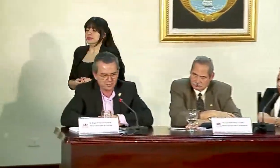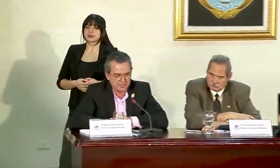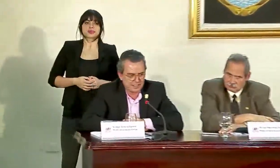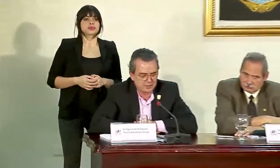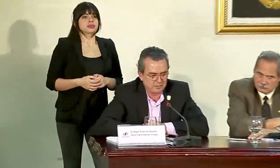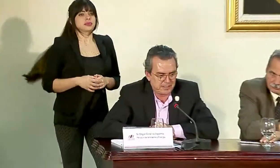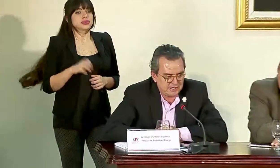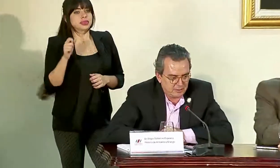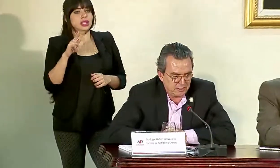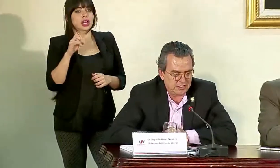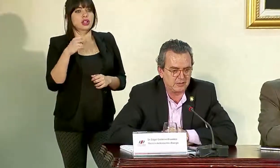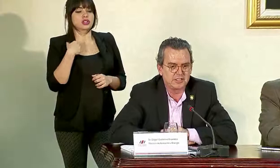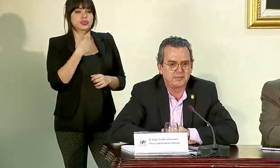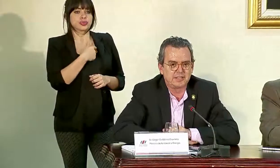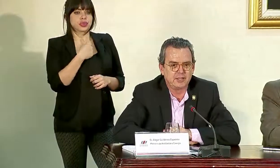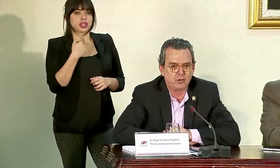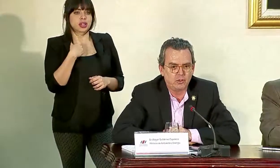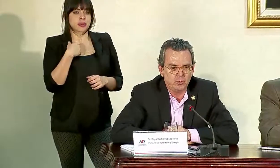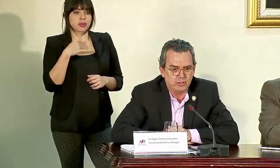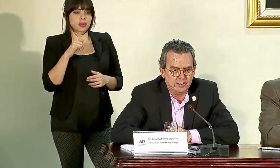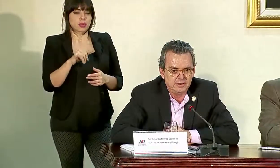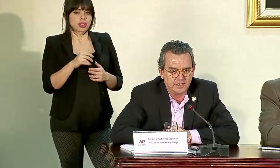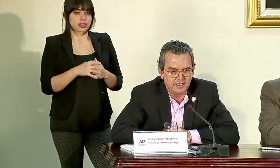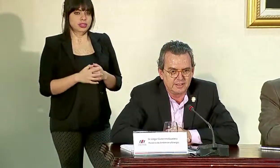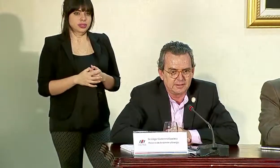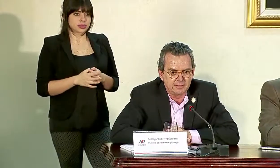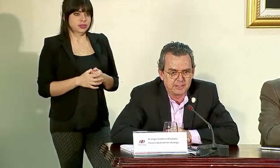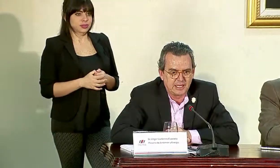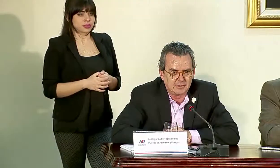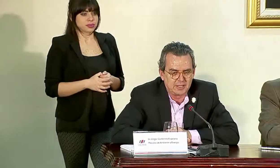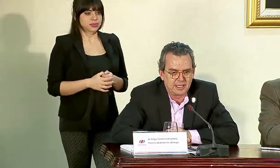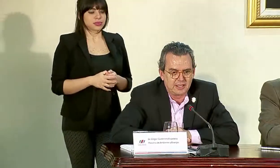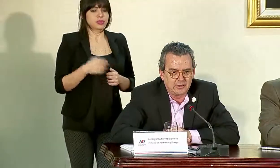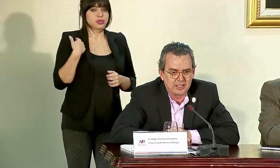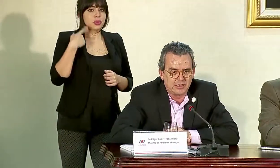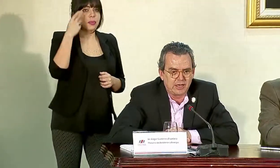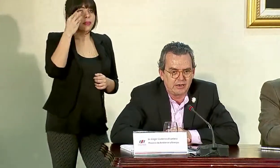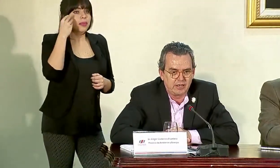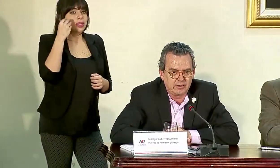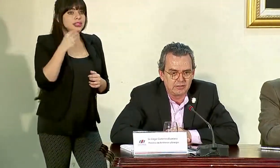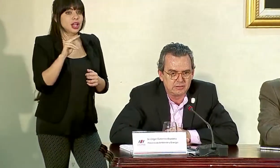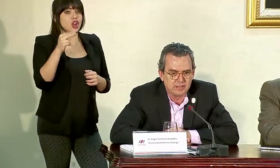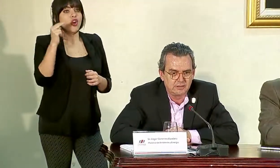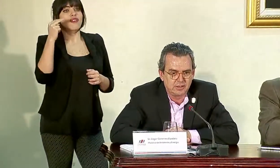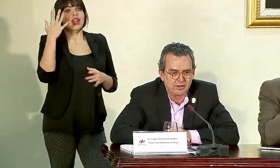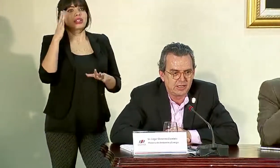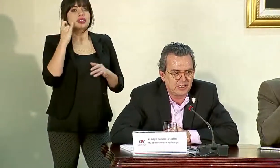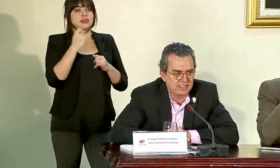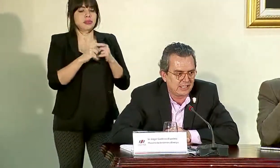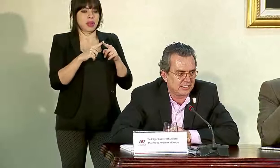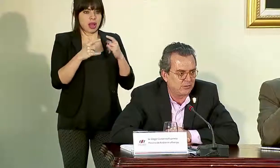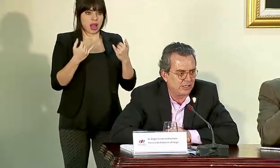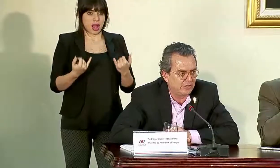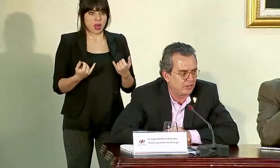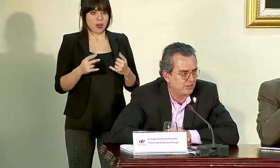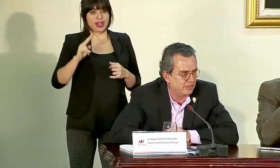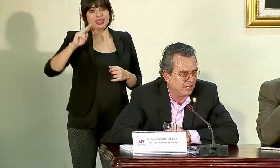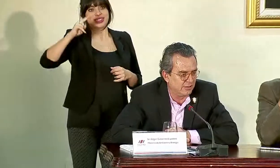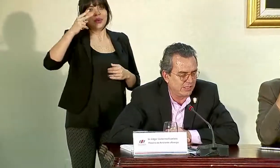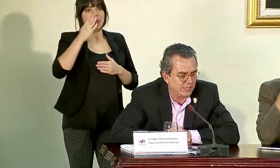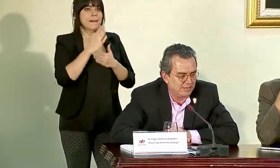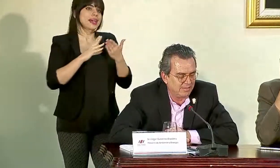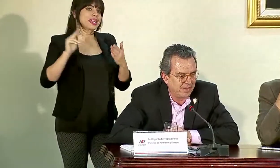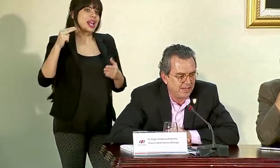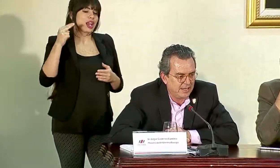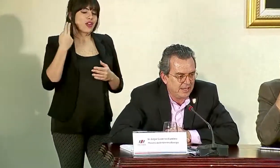nosotros pensábamos, esta cosa ya parece Hollywood, pensábamos de que la novela se había acabado, pero ahora viene la segunda versión